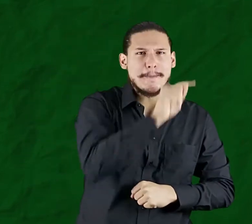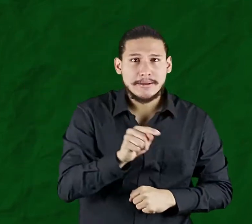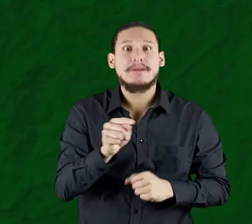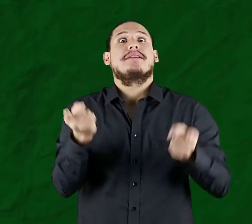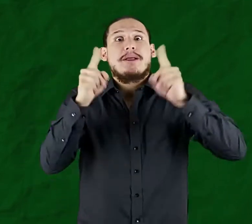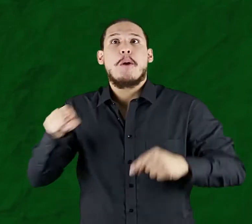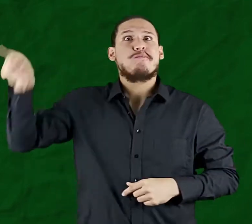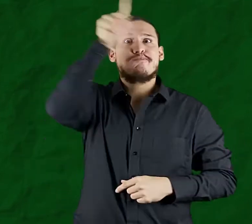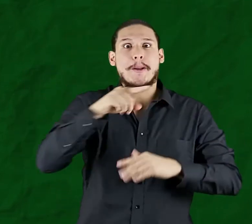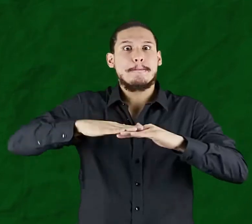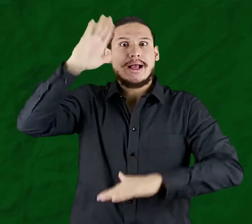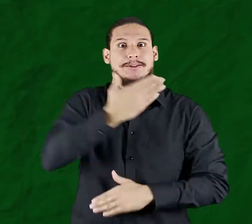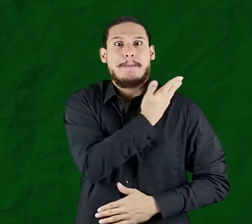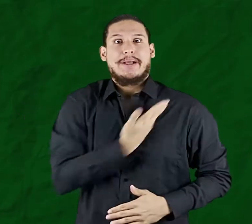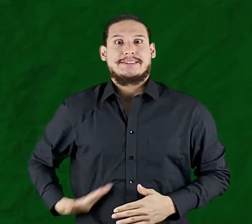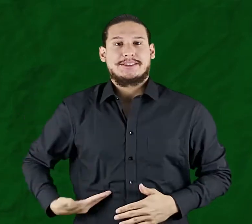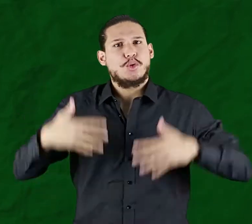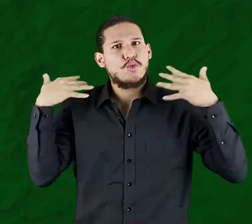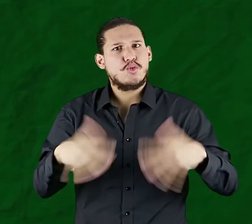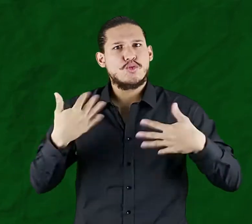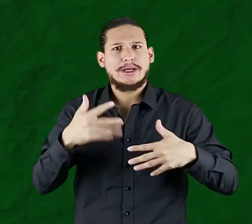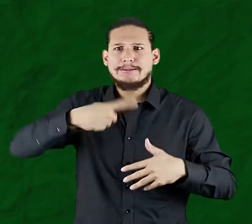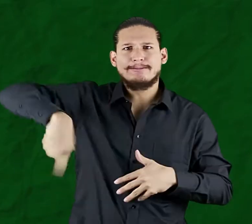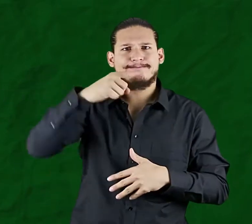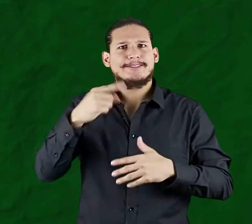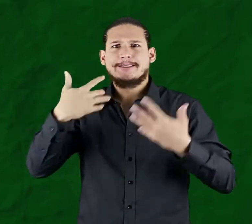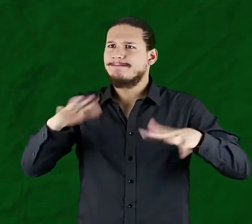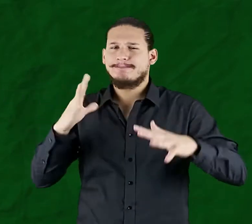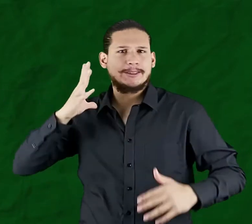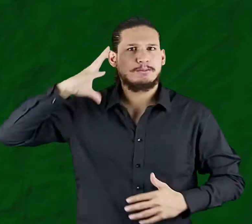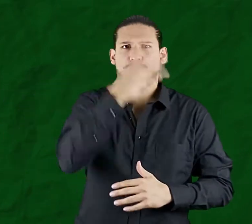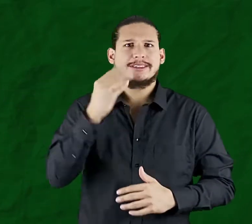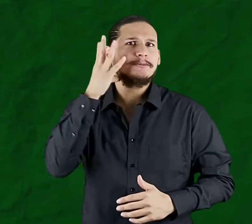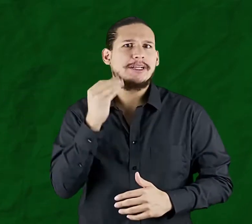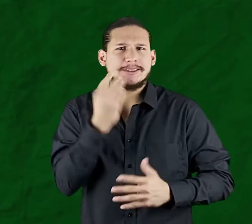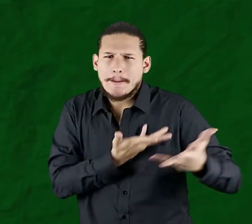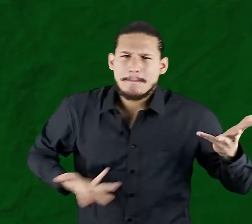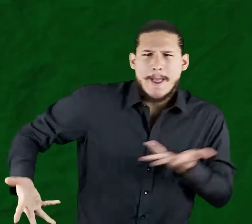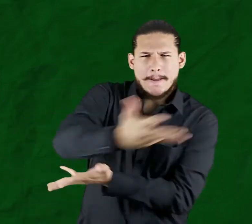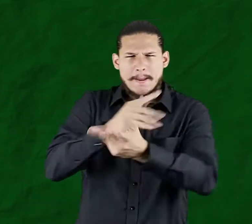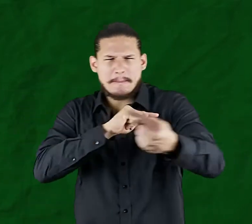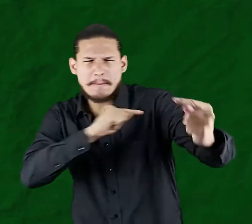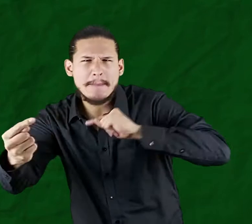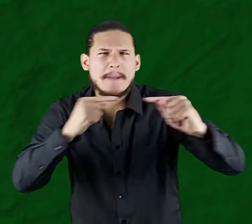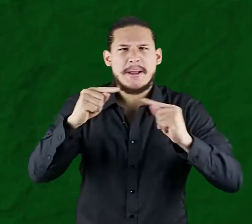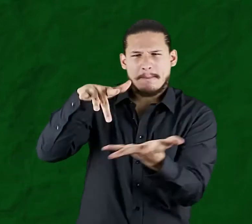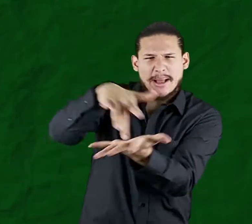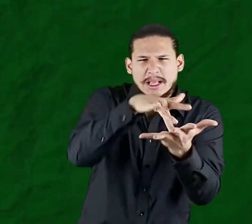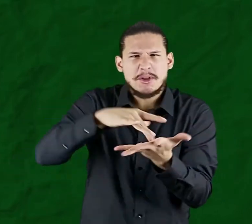asociaciones de todo el país, en donde en su mayoría fueron sus presidentes. Ha sido una hermosa experiencia para un espacio de discusión,